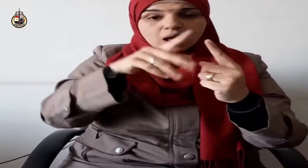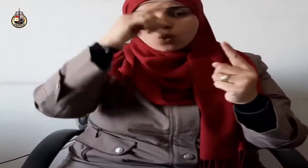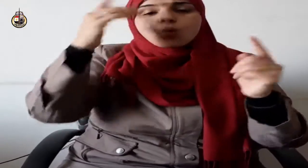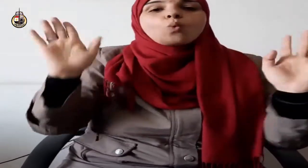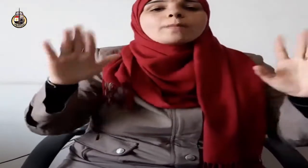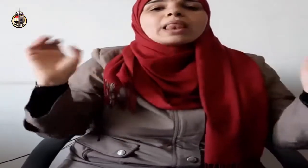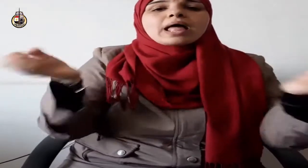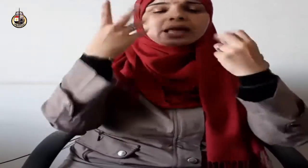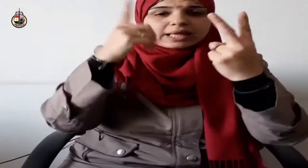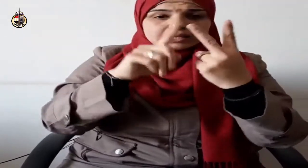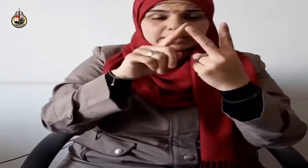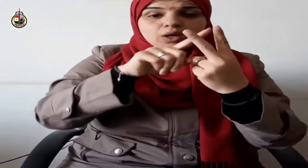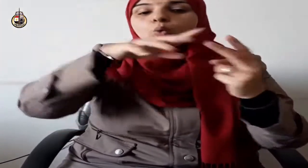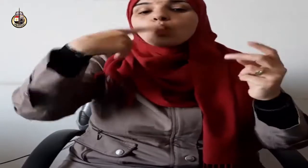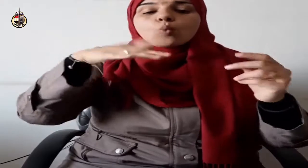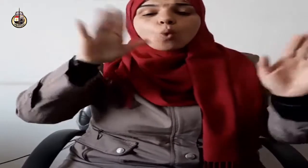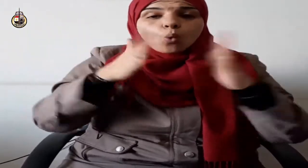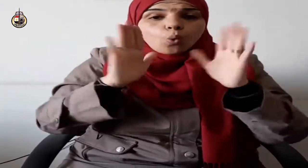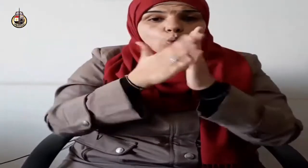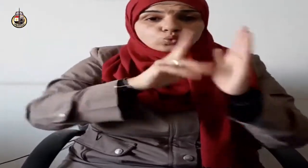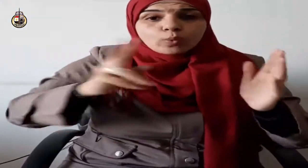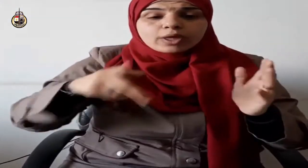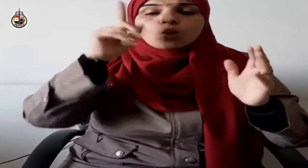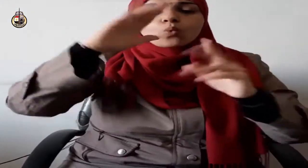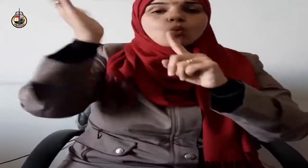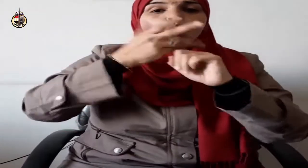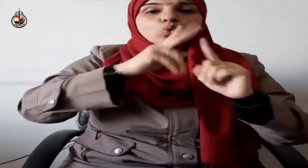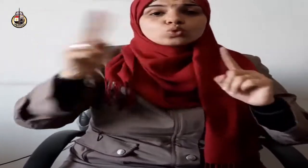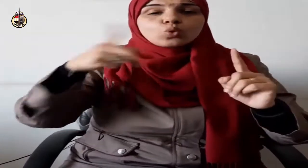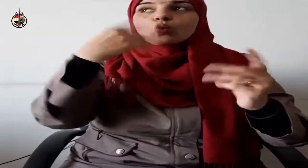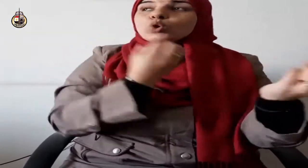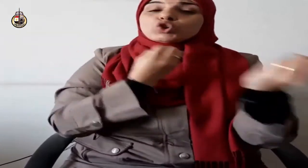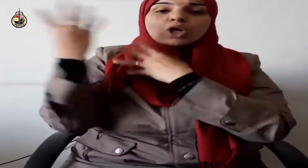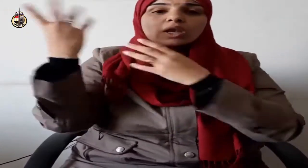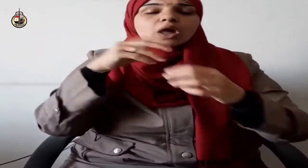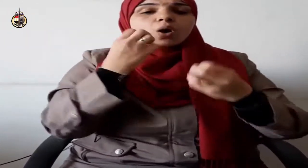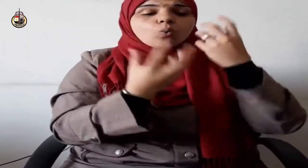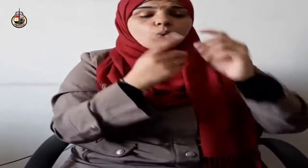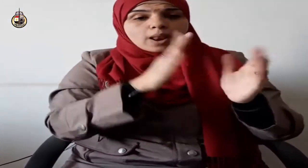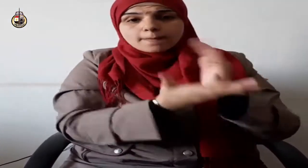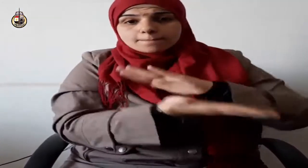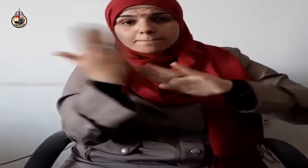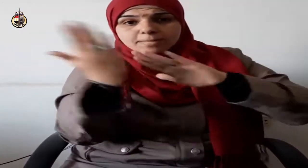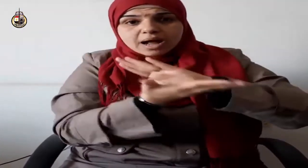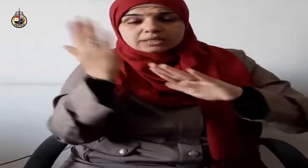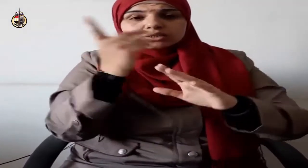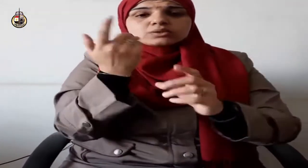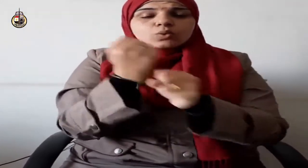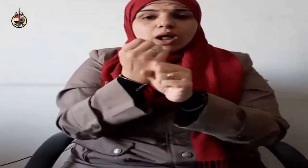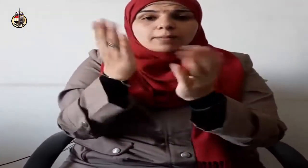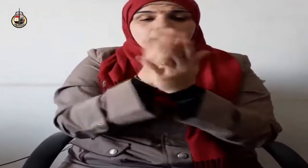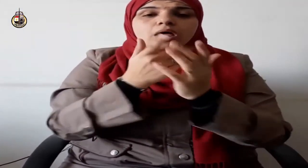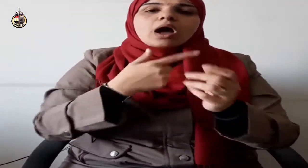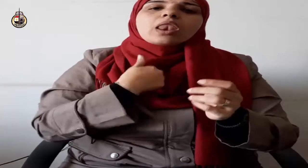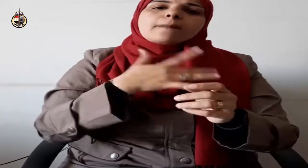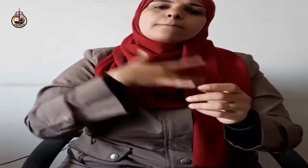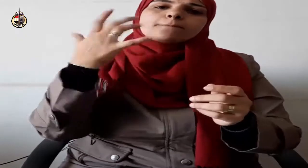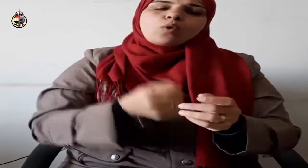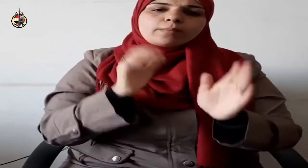وسلم المسلم من سلم الناس من لسانه ويده والمؤمن من